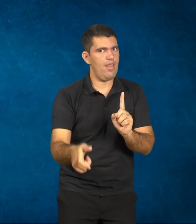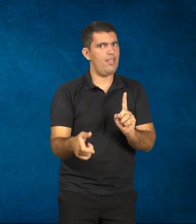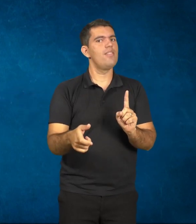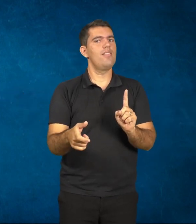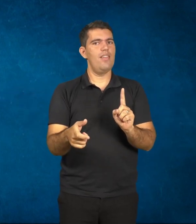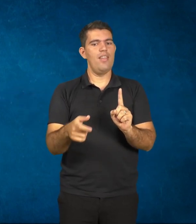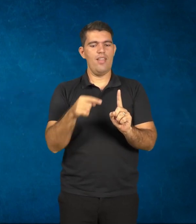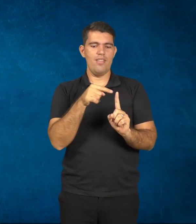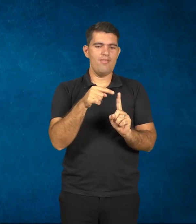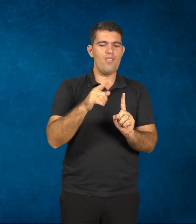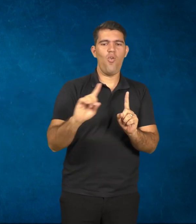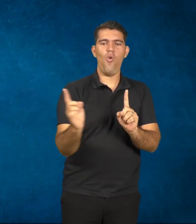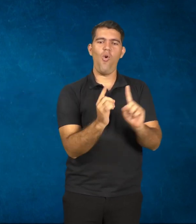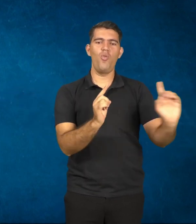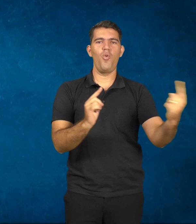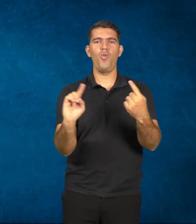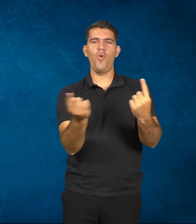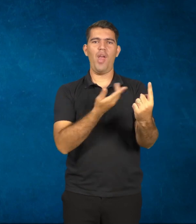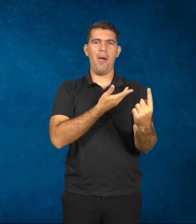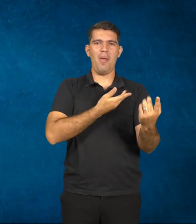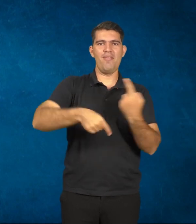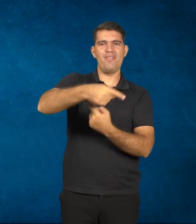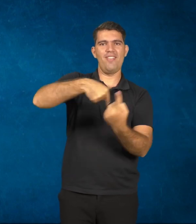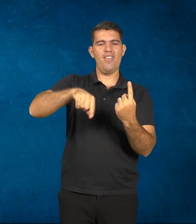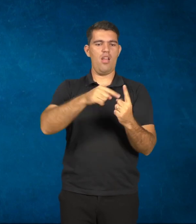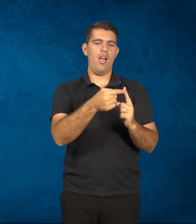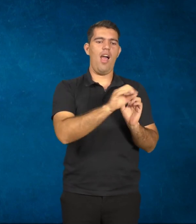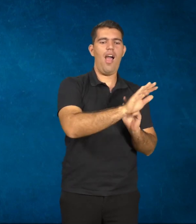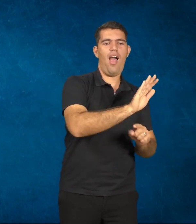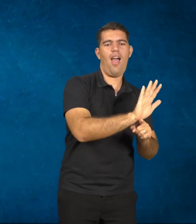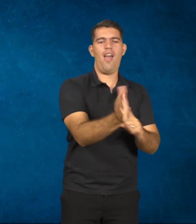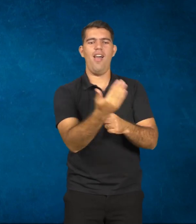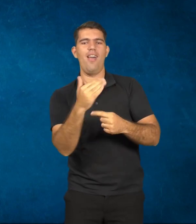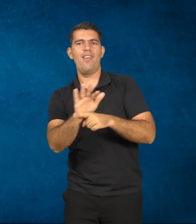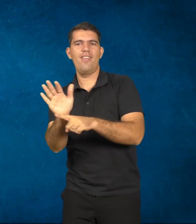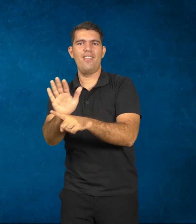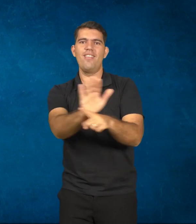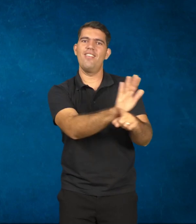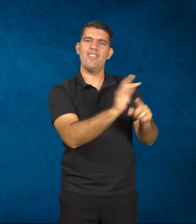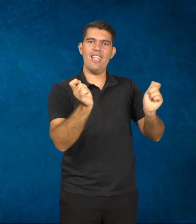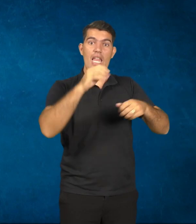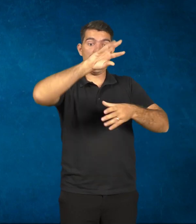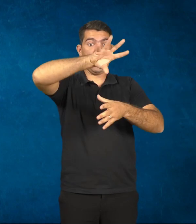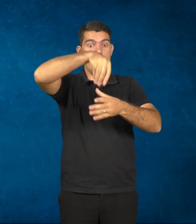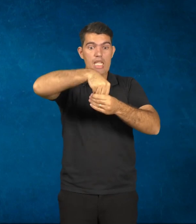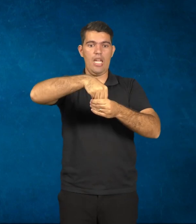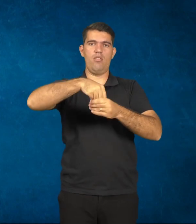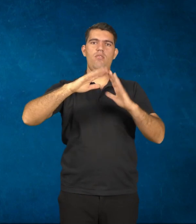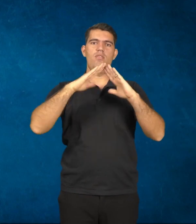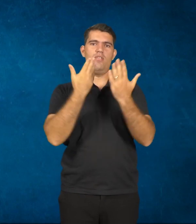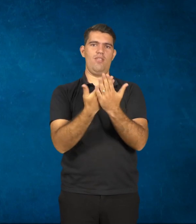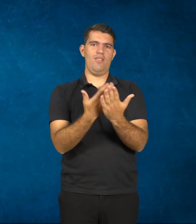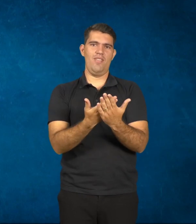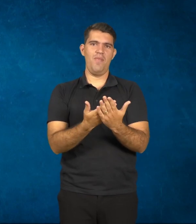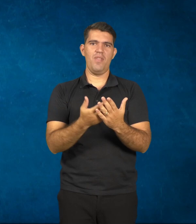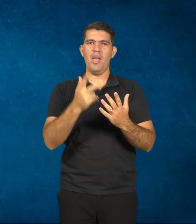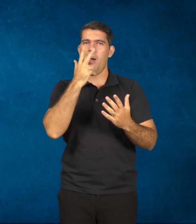para ajudar os seus próprios colegas na realidade da escola. Então, os cursos passaram a ser oferecidos dentro da escola. Damos um salto aí na